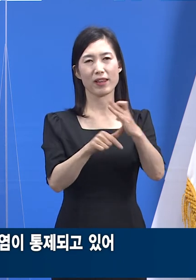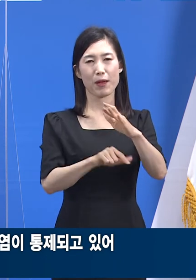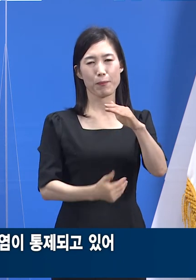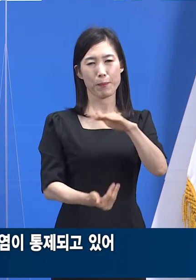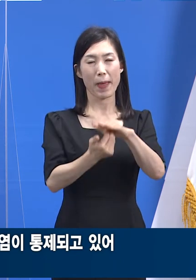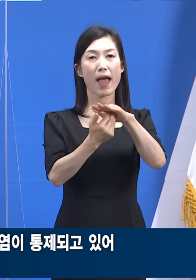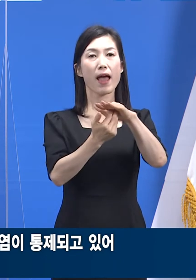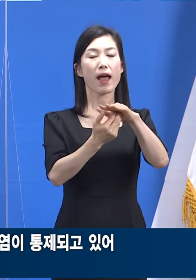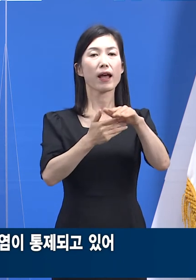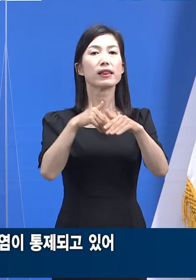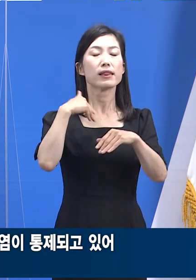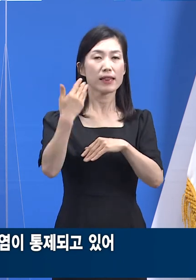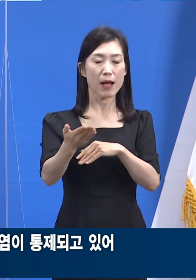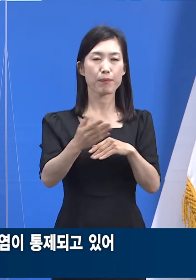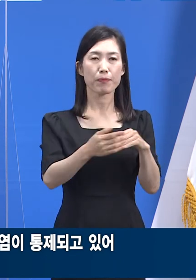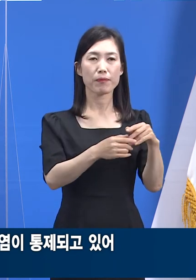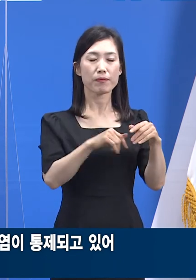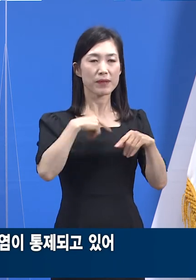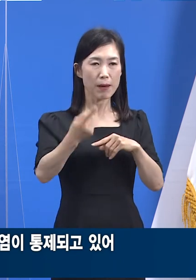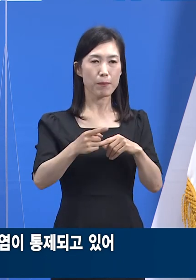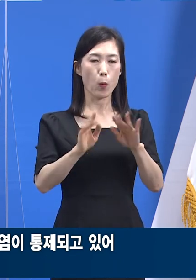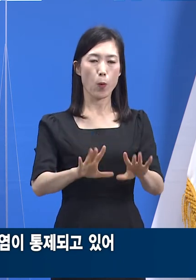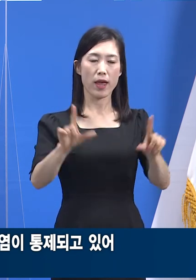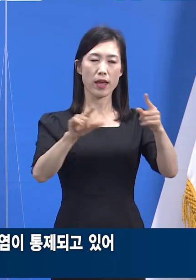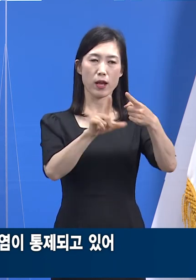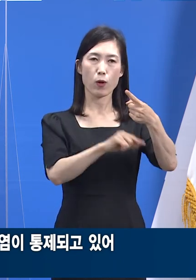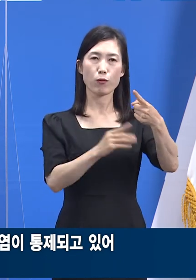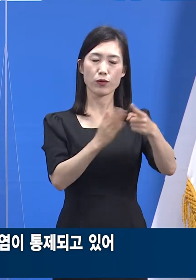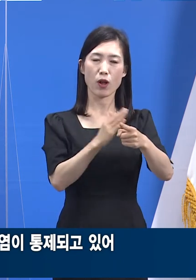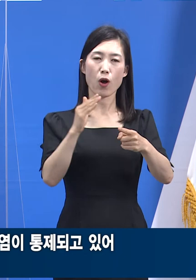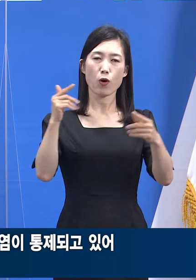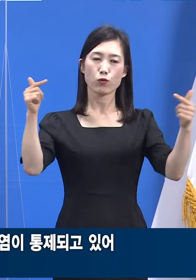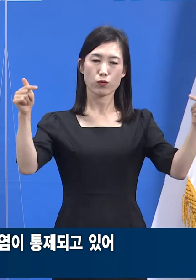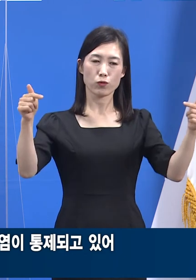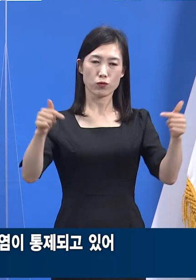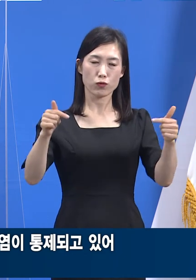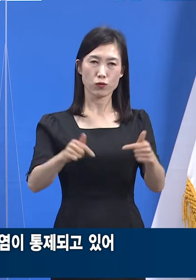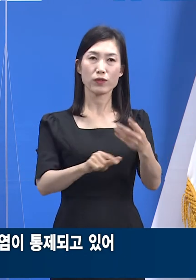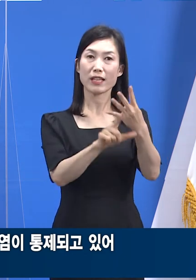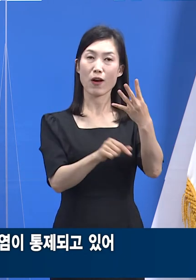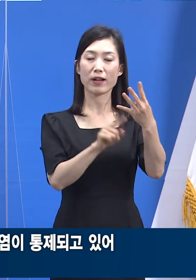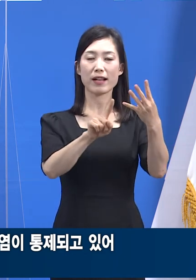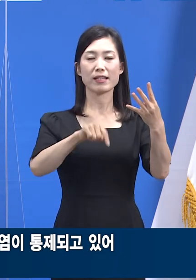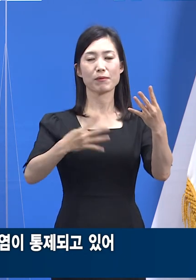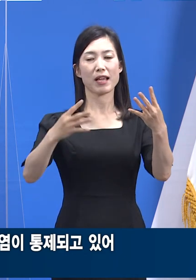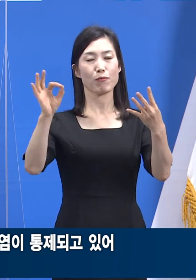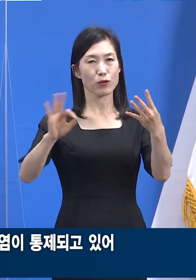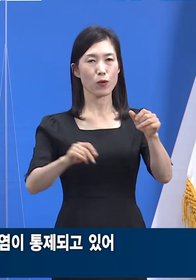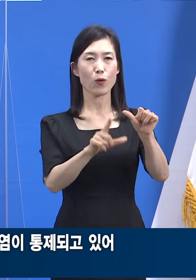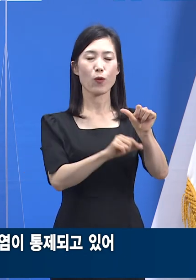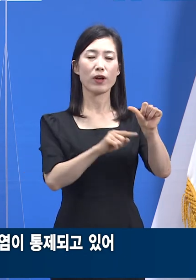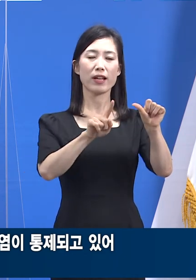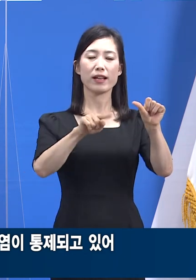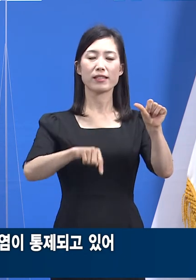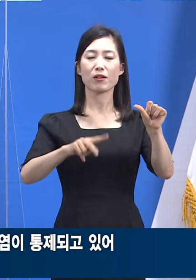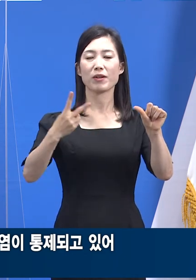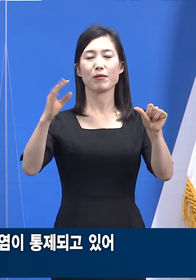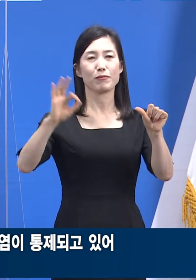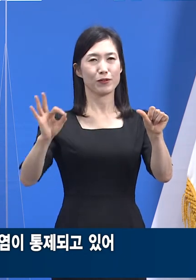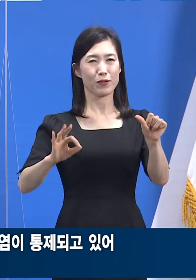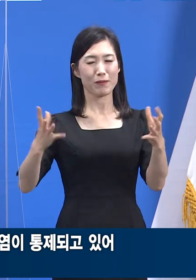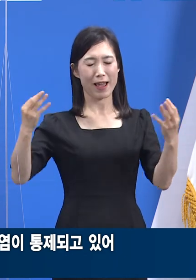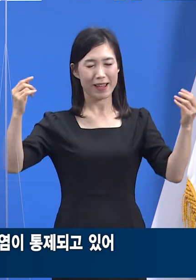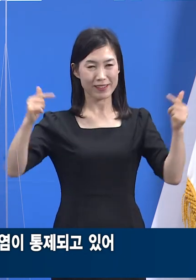이후 이 비율은 지속적으로 감소하여 4월엔 1.4% 그리고 5월엔 1.2%입니다.